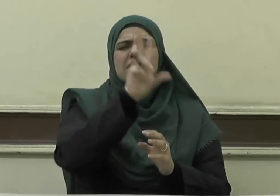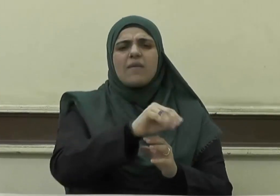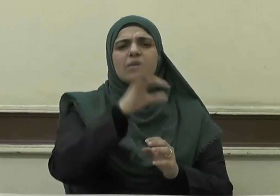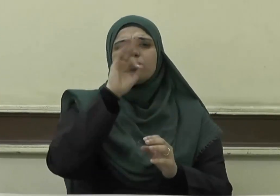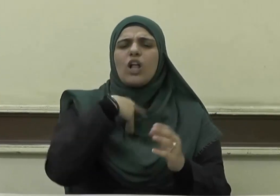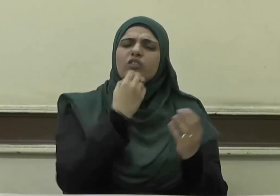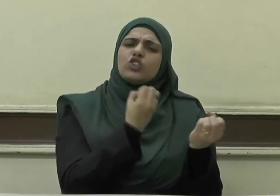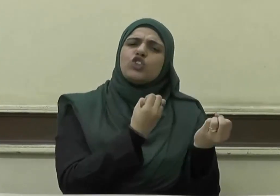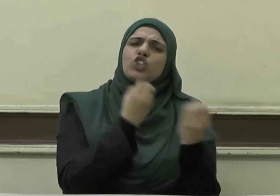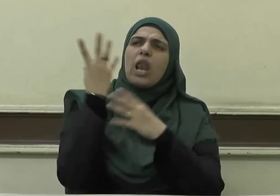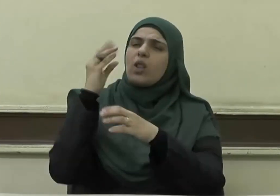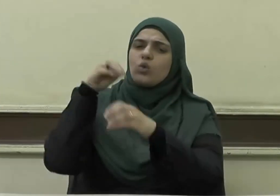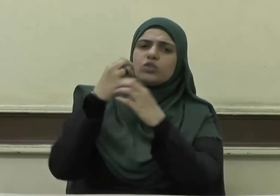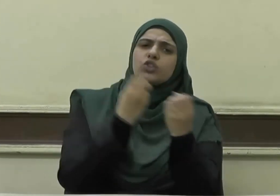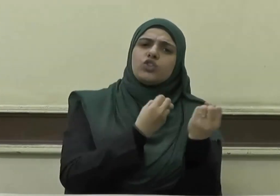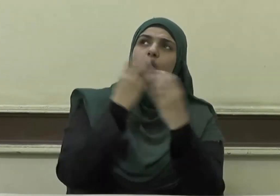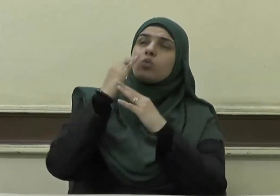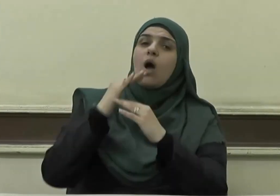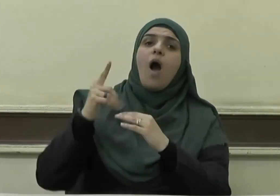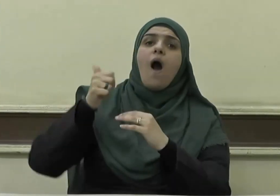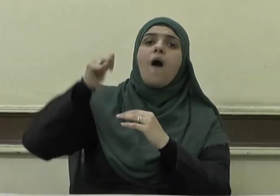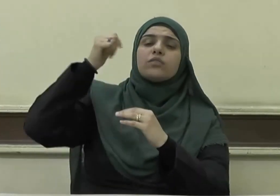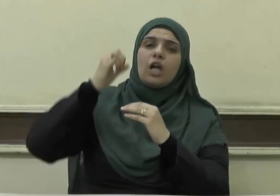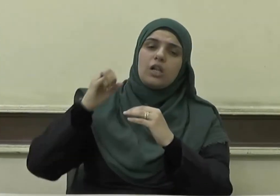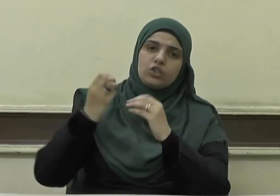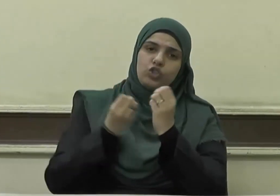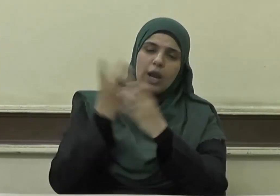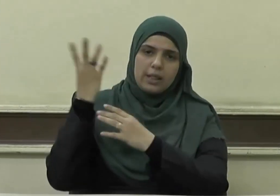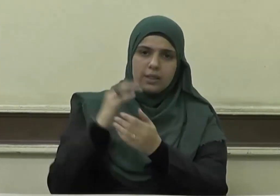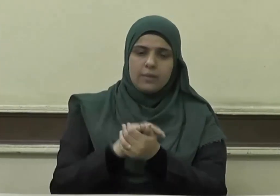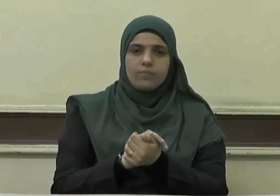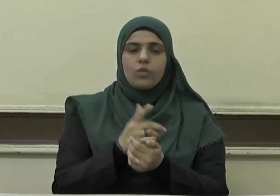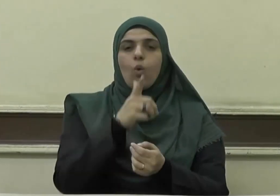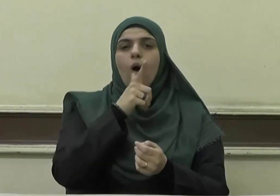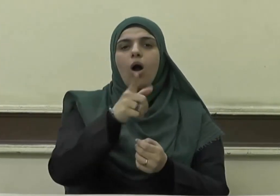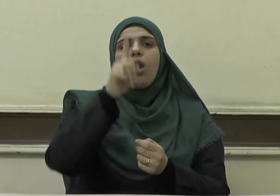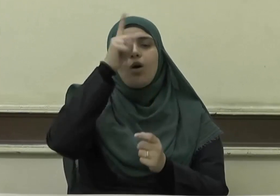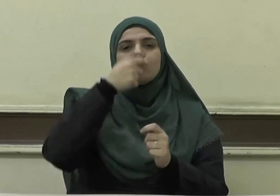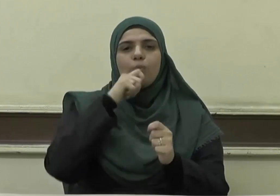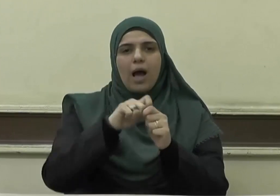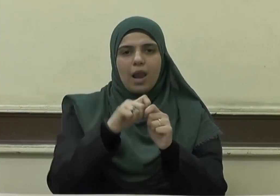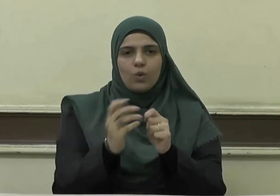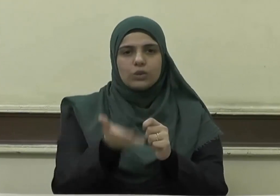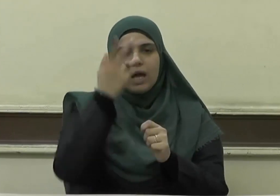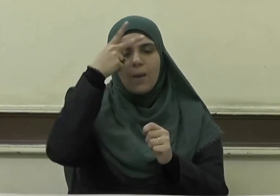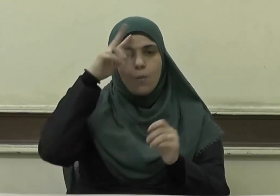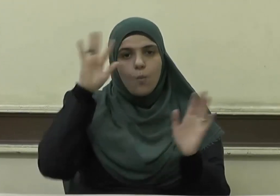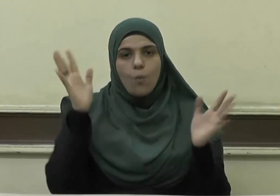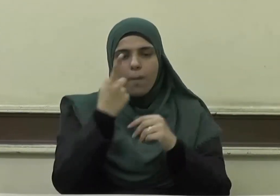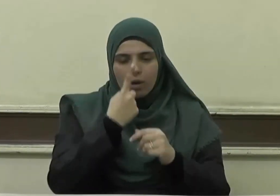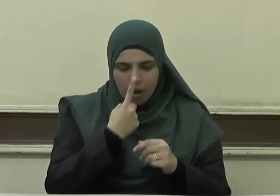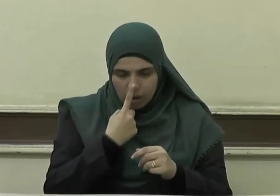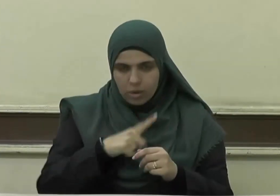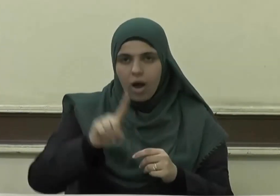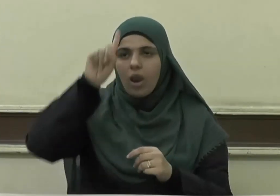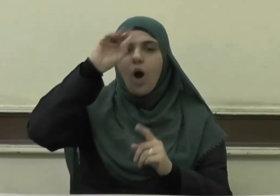جنات الفردوس نزلا وقال تعالى ومن يطع الله والرسول